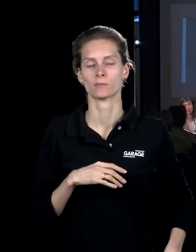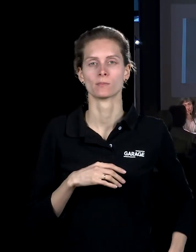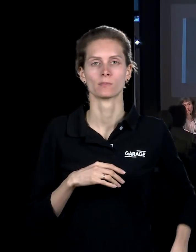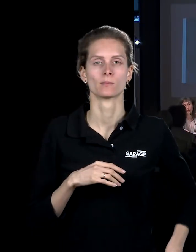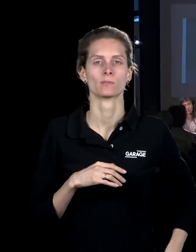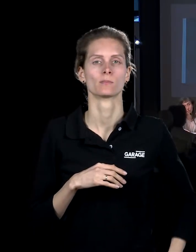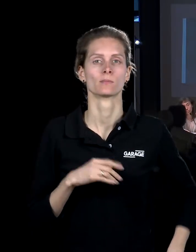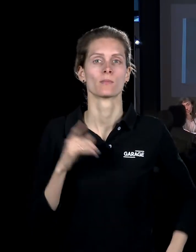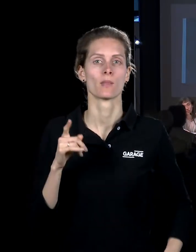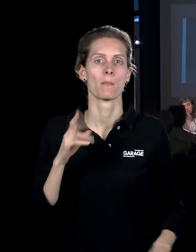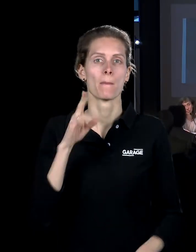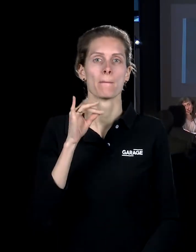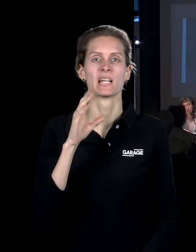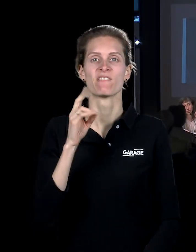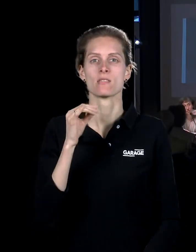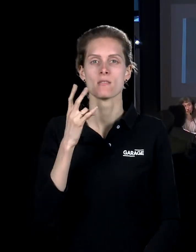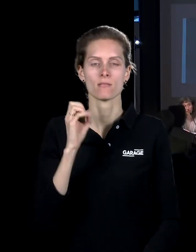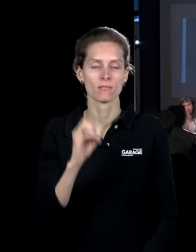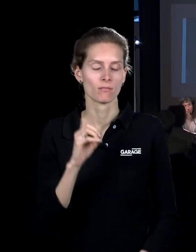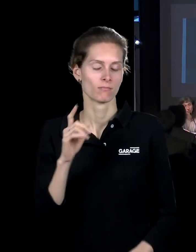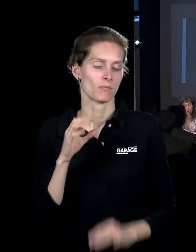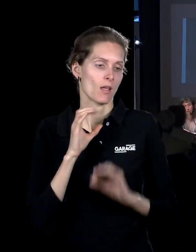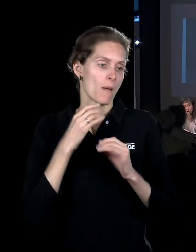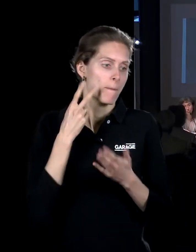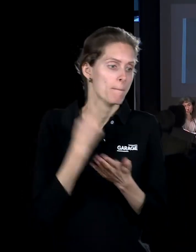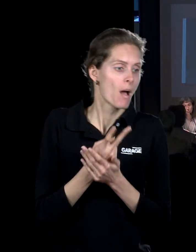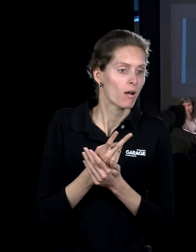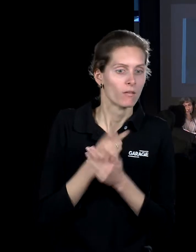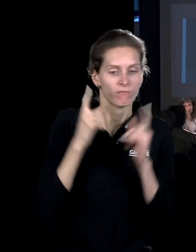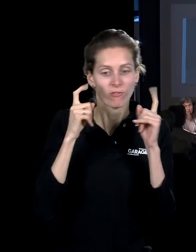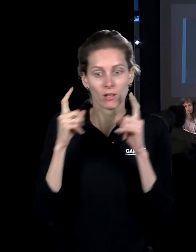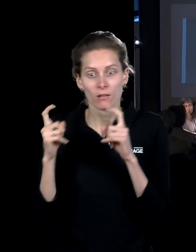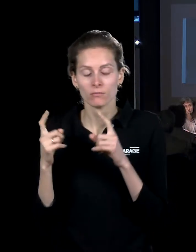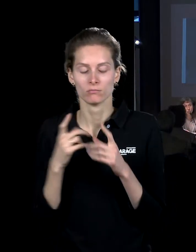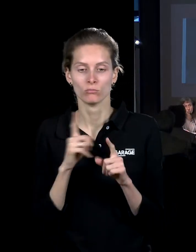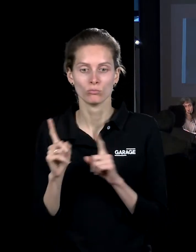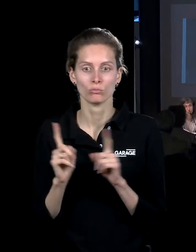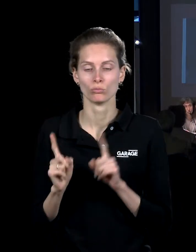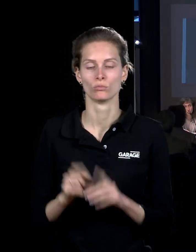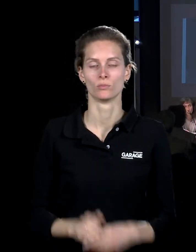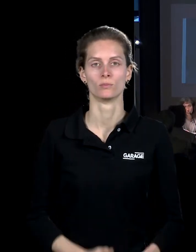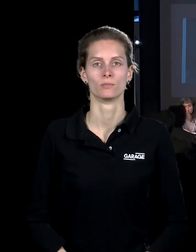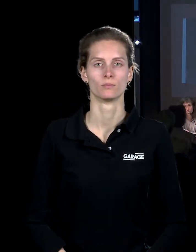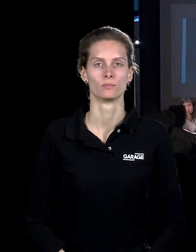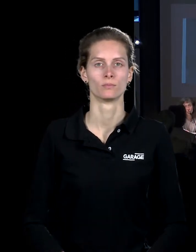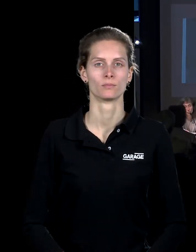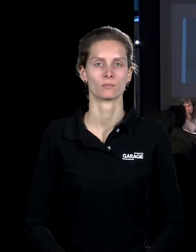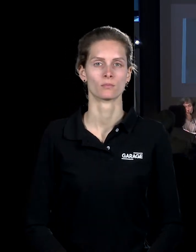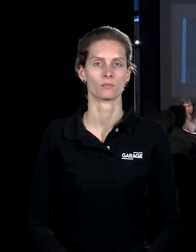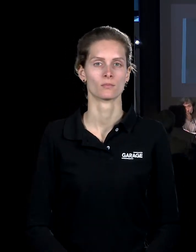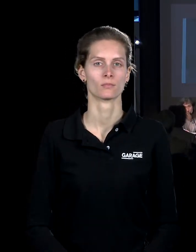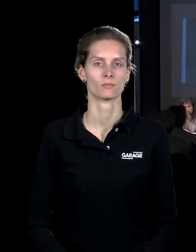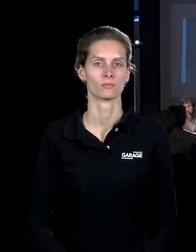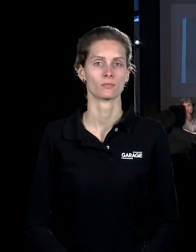увидеть в этих фотографиях то, что в них на самом деле есть, фотографиях, которые иначе нам бы всем показались абсолютно скучными, да как любой чей-то